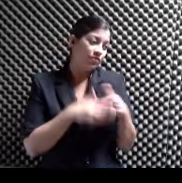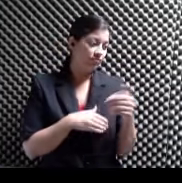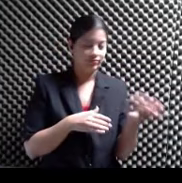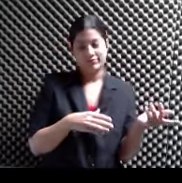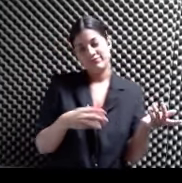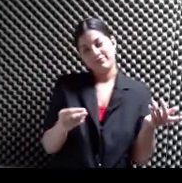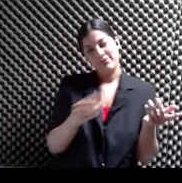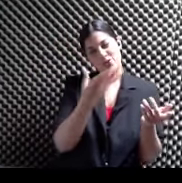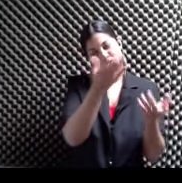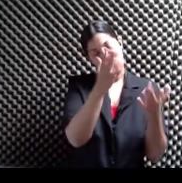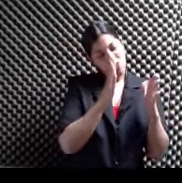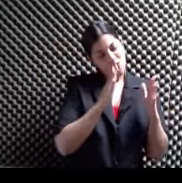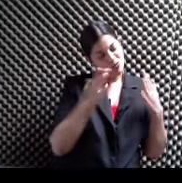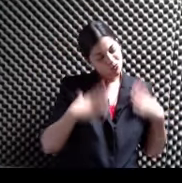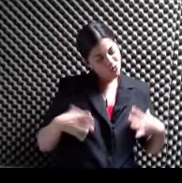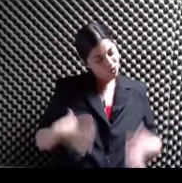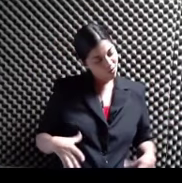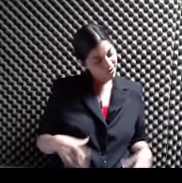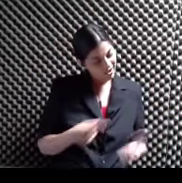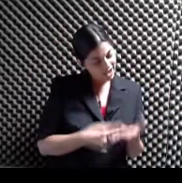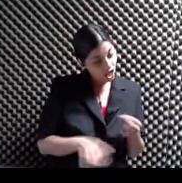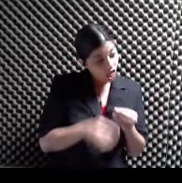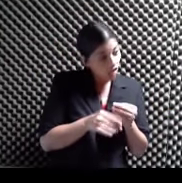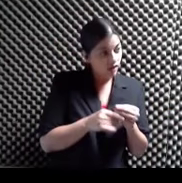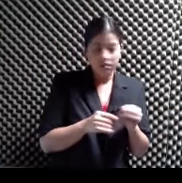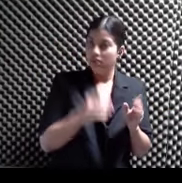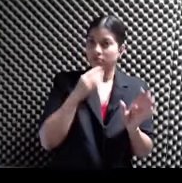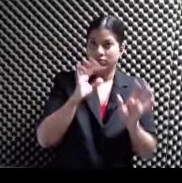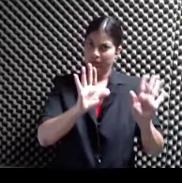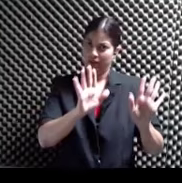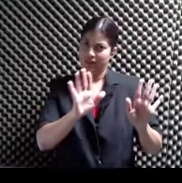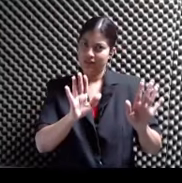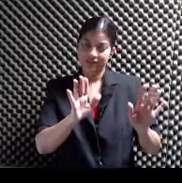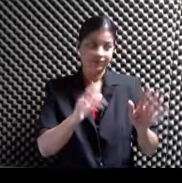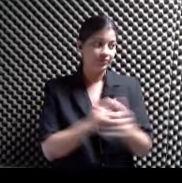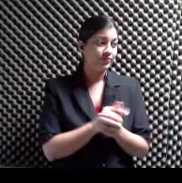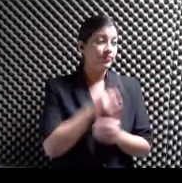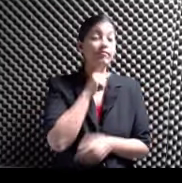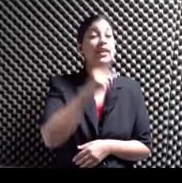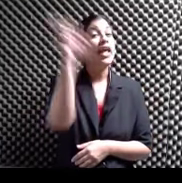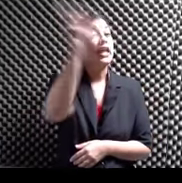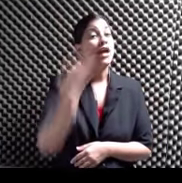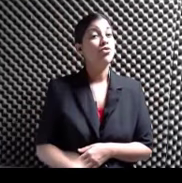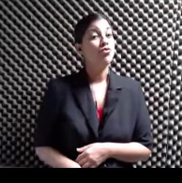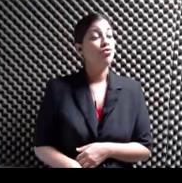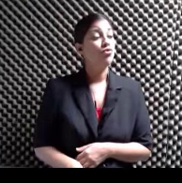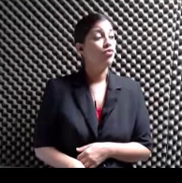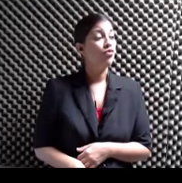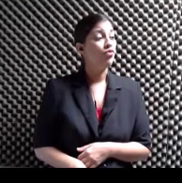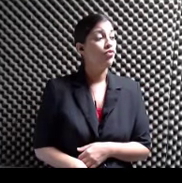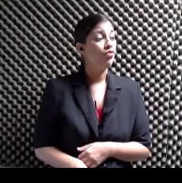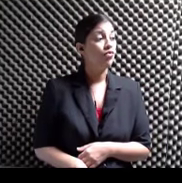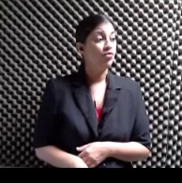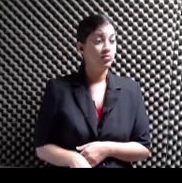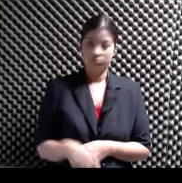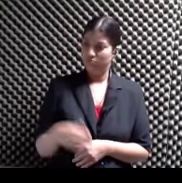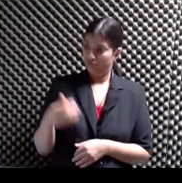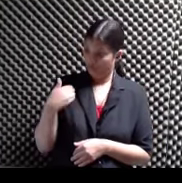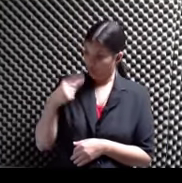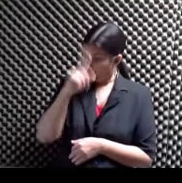Adiós Pero espérate Que no ha terminado El rayo El rayo Chamuel tiene un rayo Claro Todo el mundo Tiene un rayo De